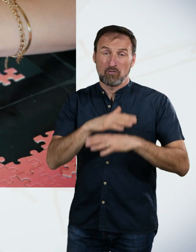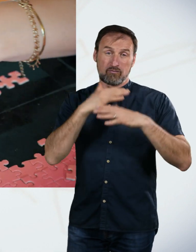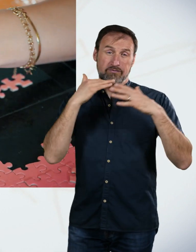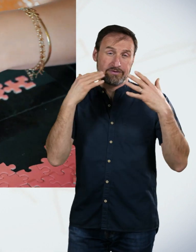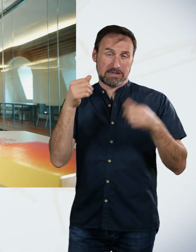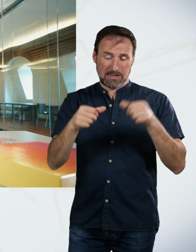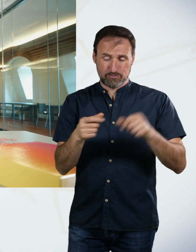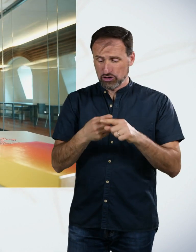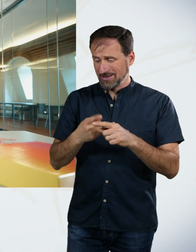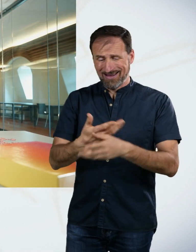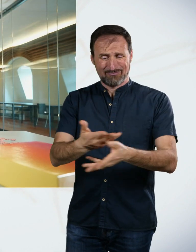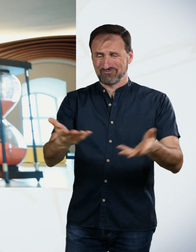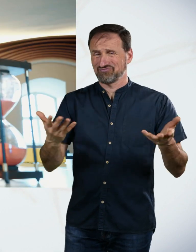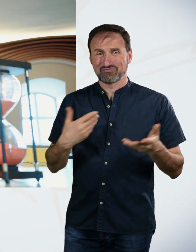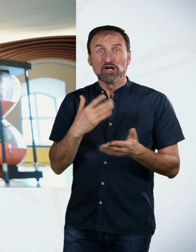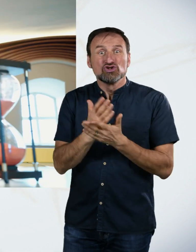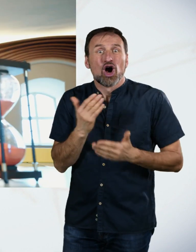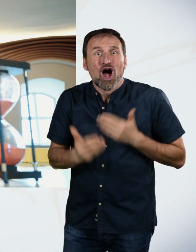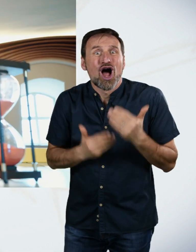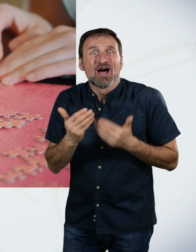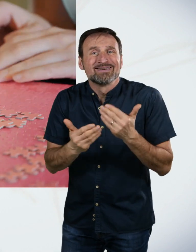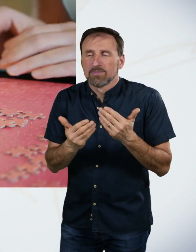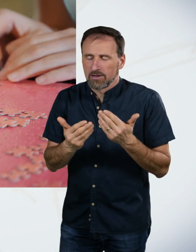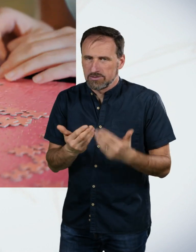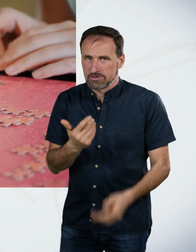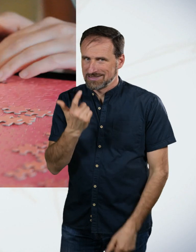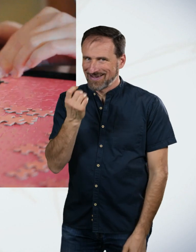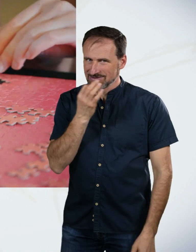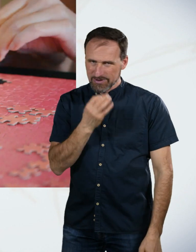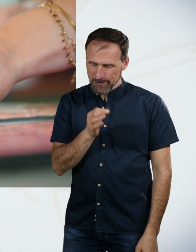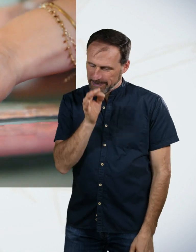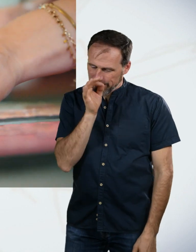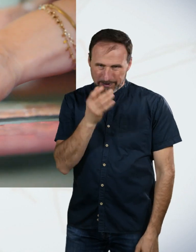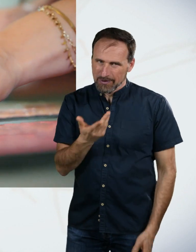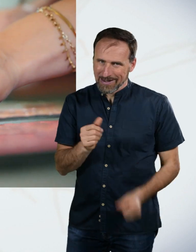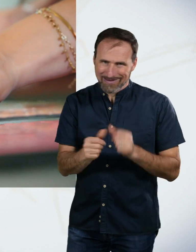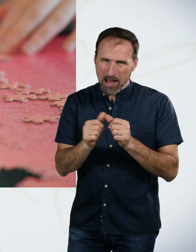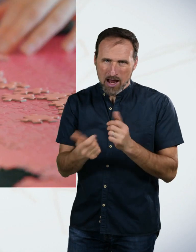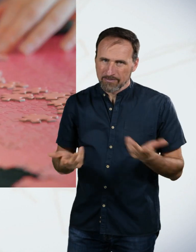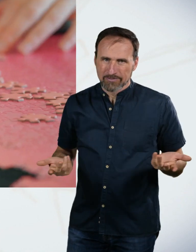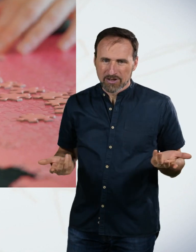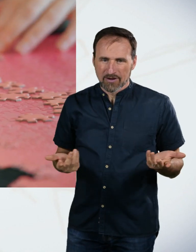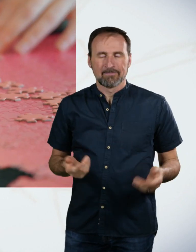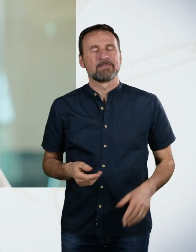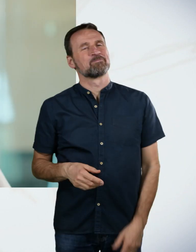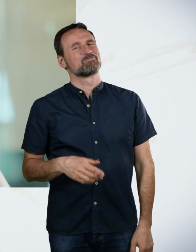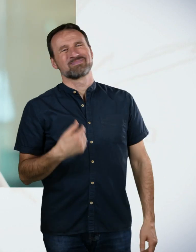wir schon so gut vorangekommen sind, dass 20 Minuten einfach sehr knapp werden könnten. Ich wollte diesen Moment nicht